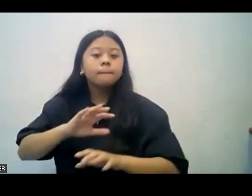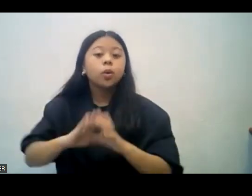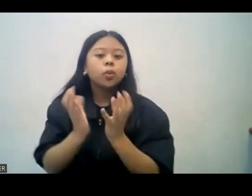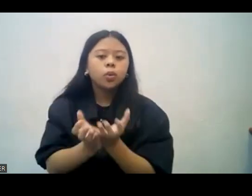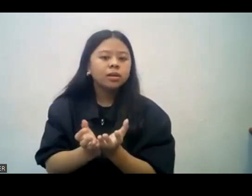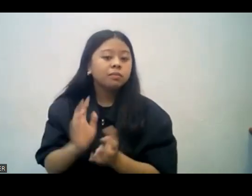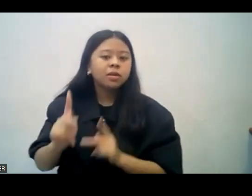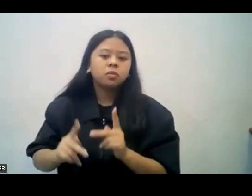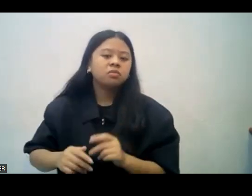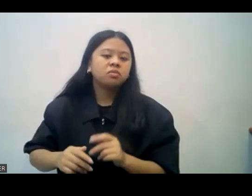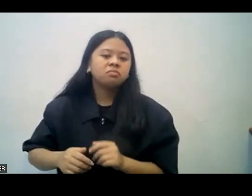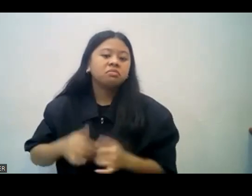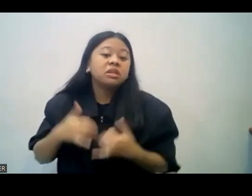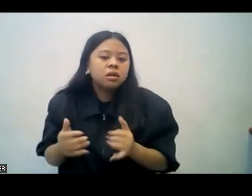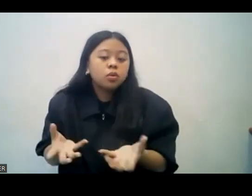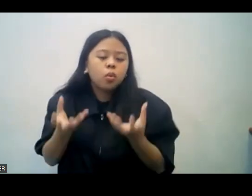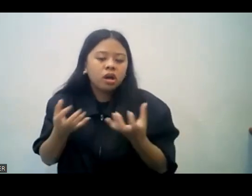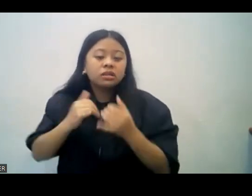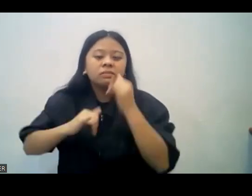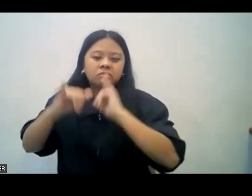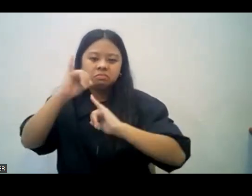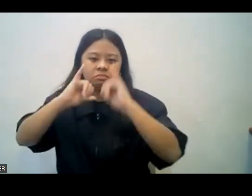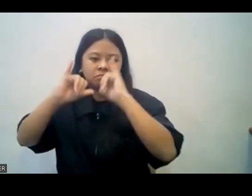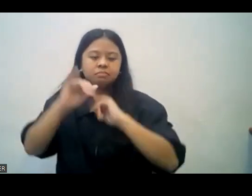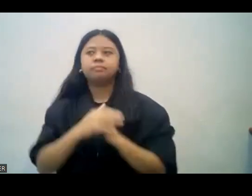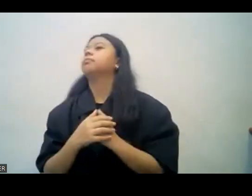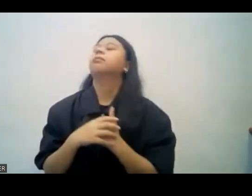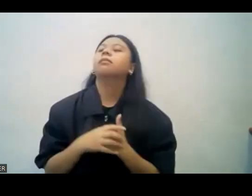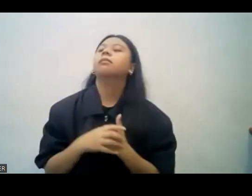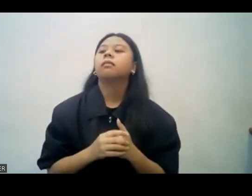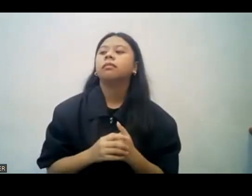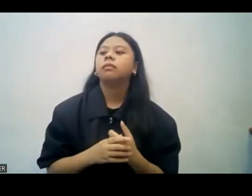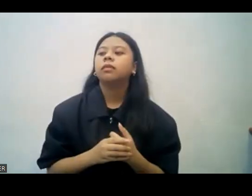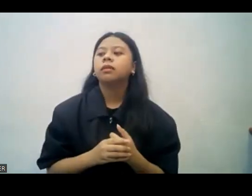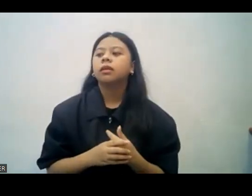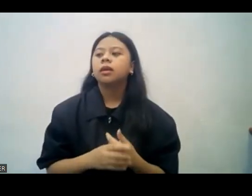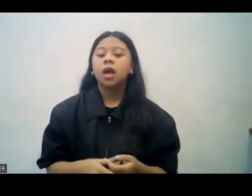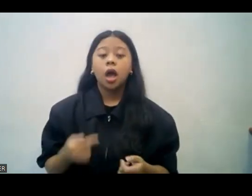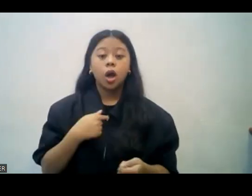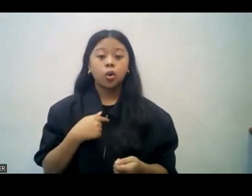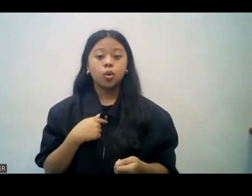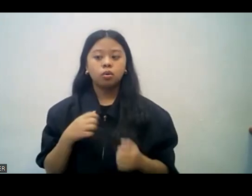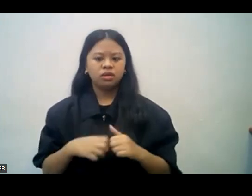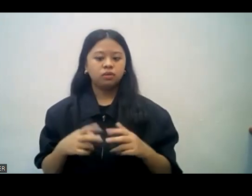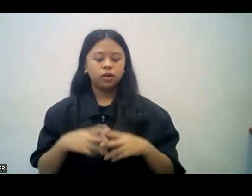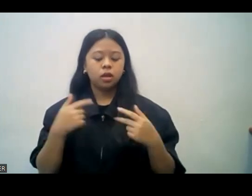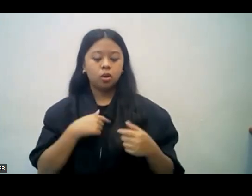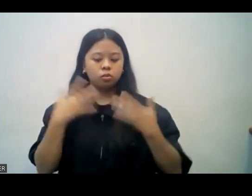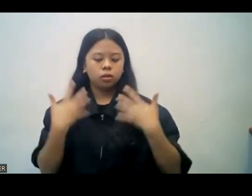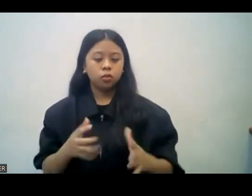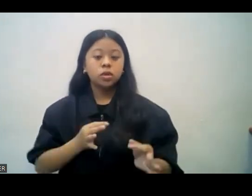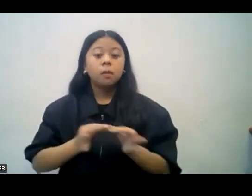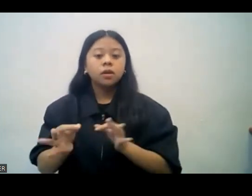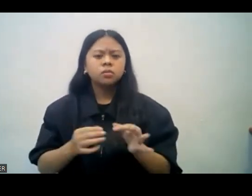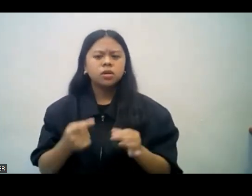ayaw po nila ito. Even though I explain my salvation and I invite them, they don't listen. Kaya kahit na ipinapaliwanag ko po na ako